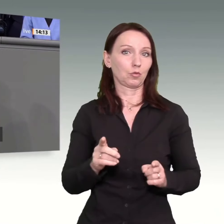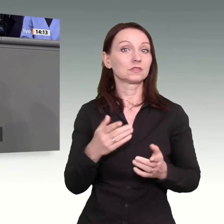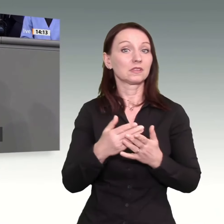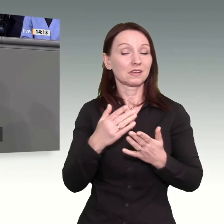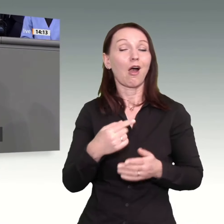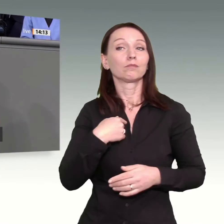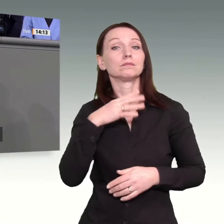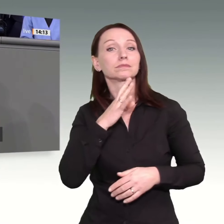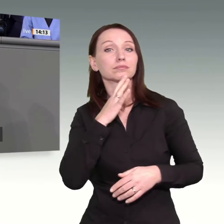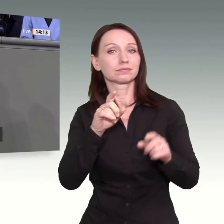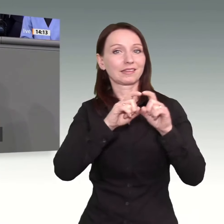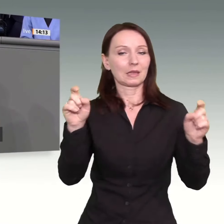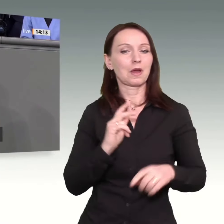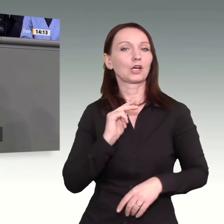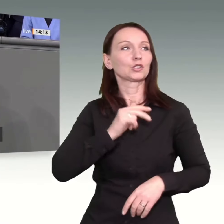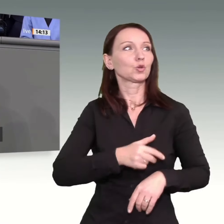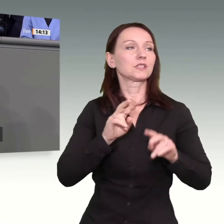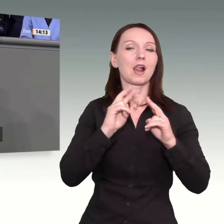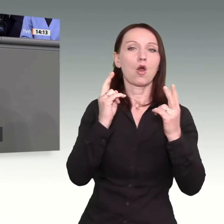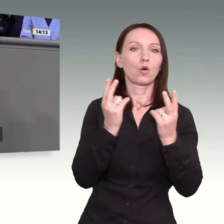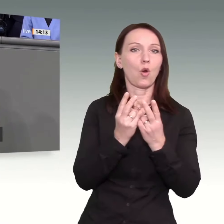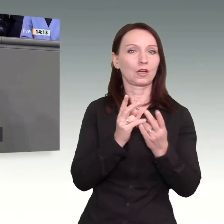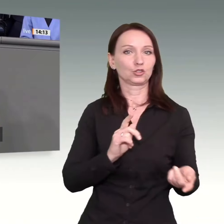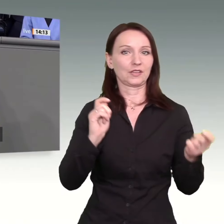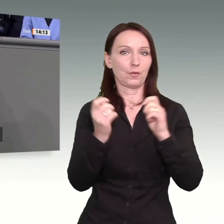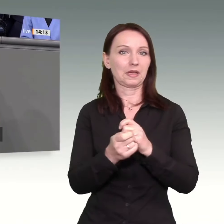Deindustrialisierung hat einen Namen. AfD.